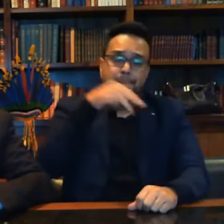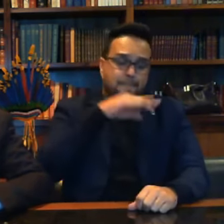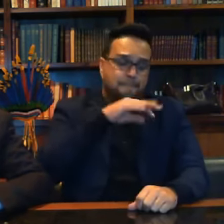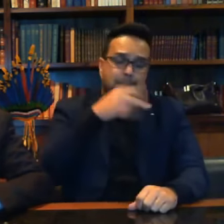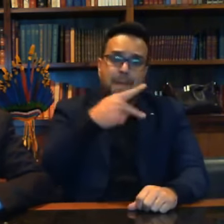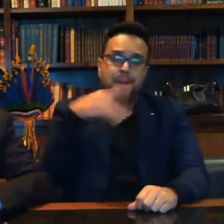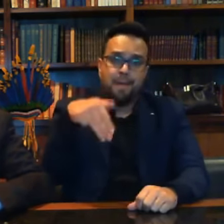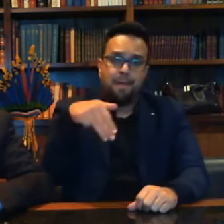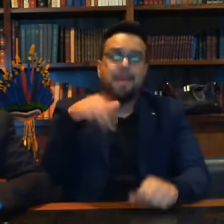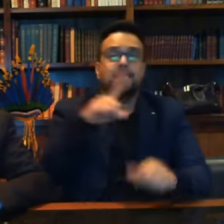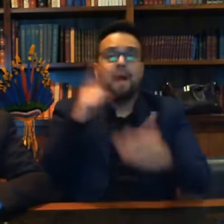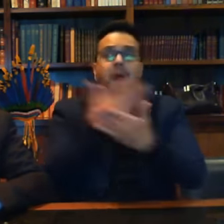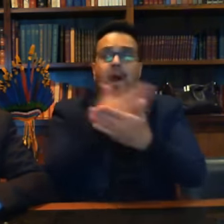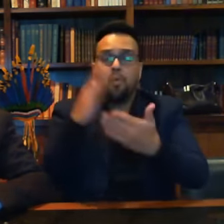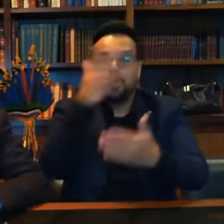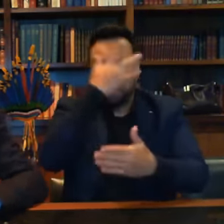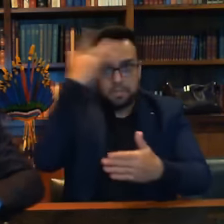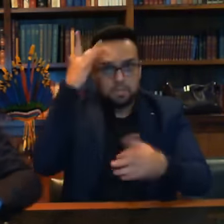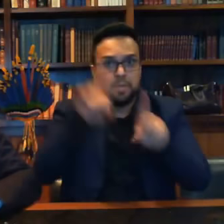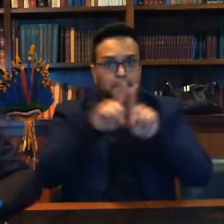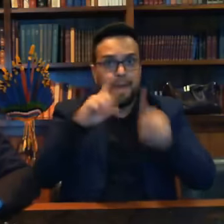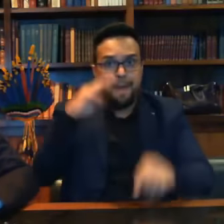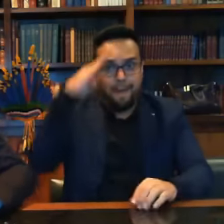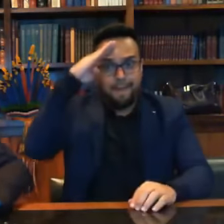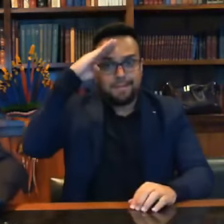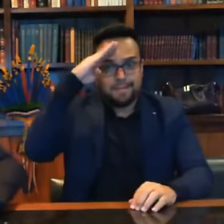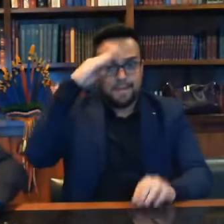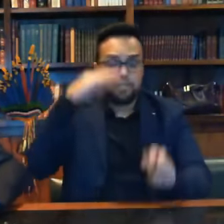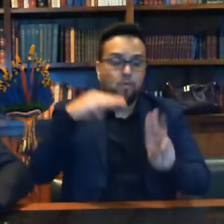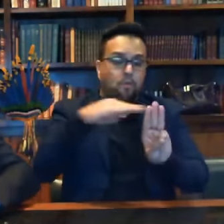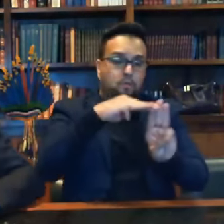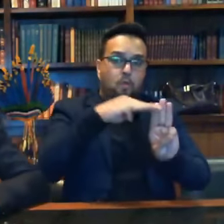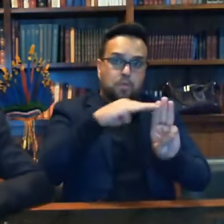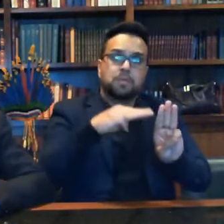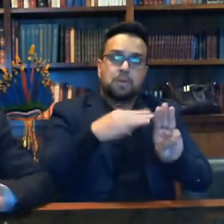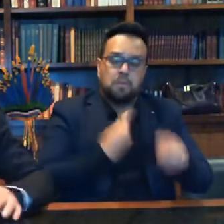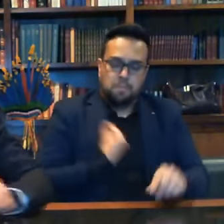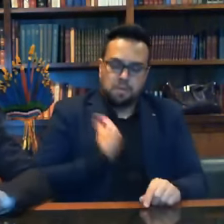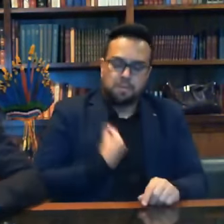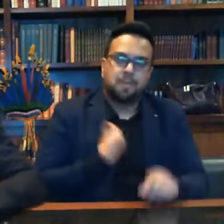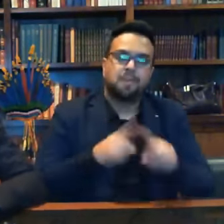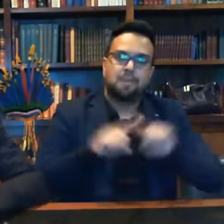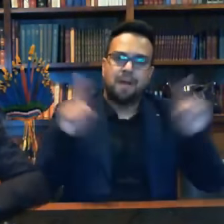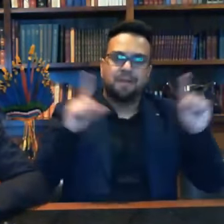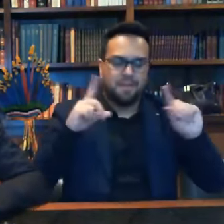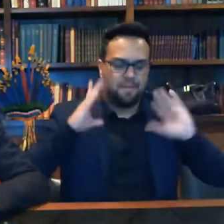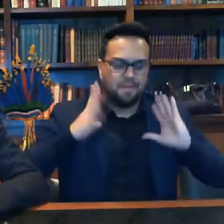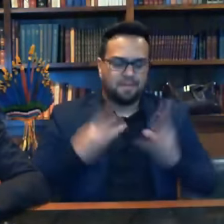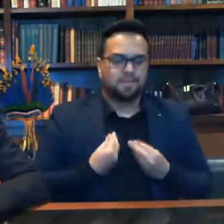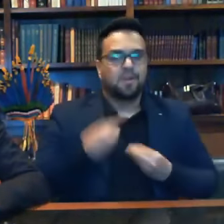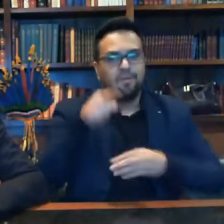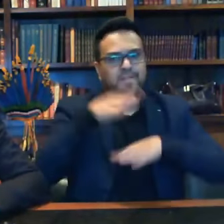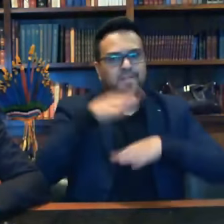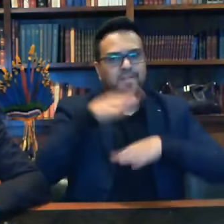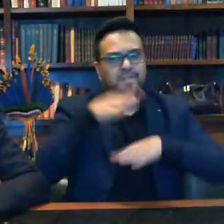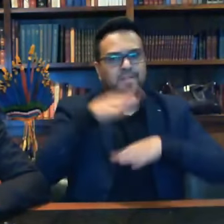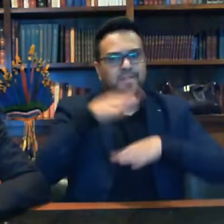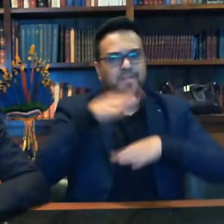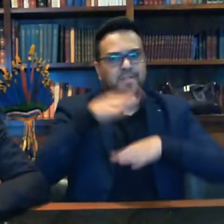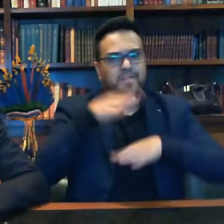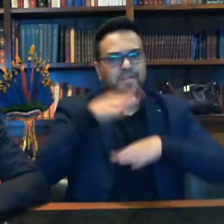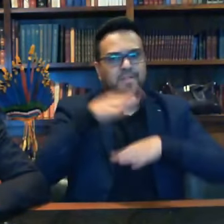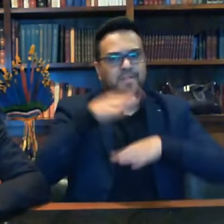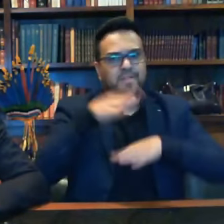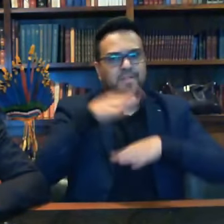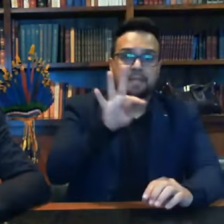Forças Armadas participando dessa operação. Agora, ministro Barroso, que é presidente do TSE, fiquei